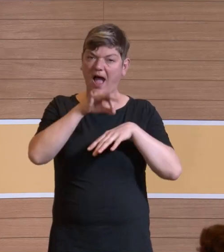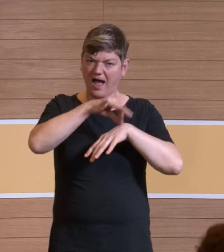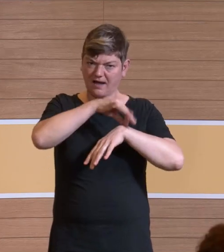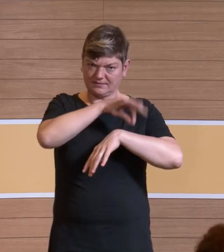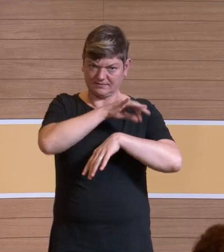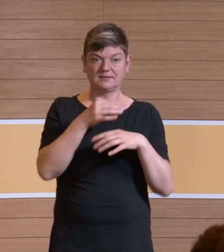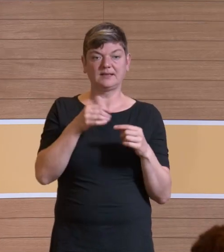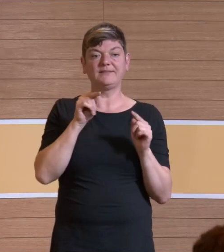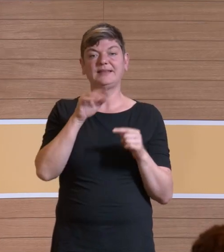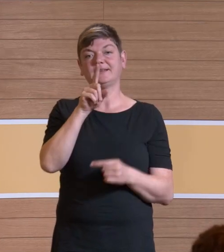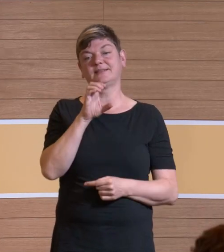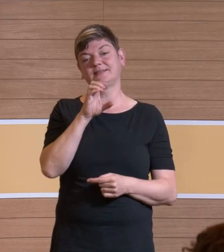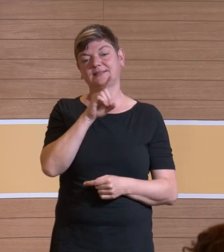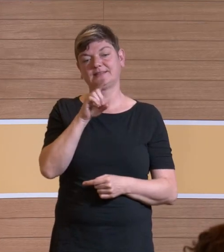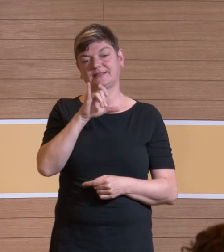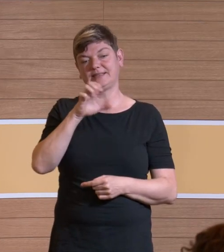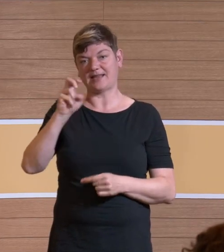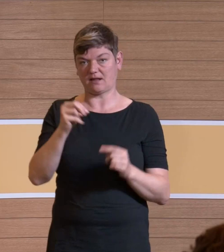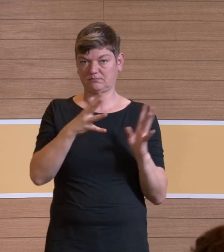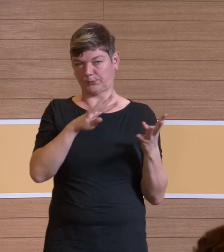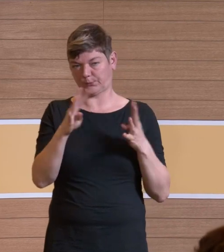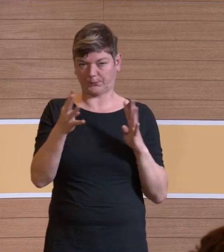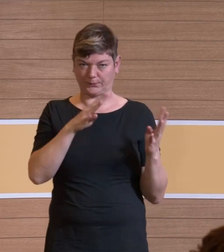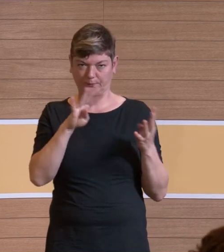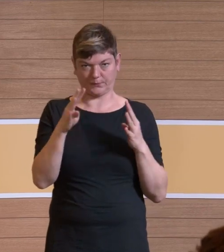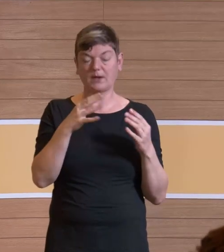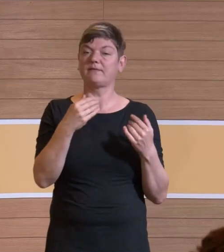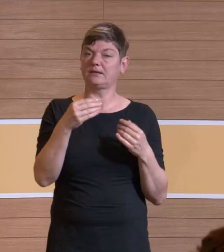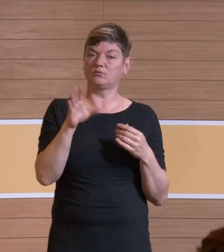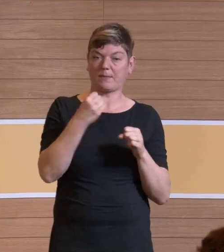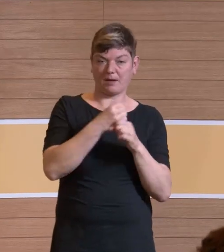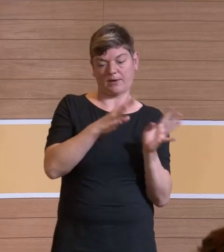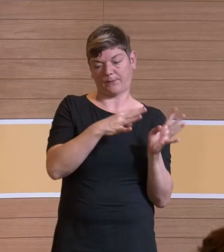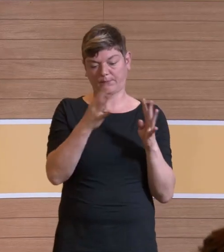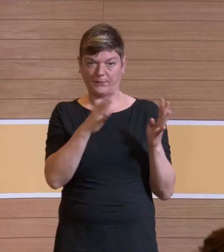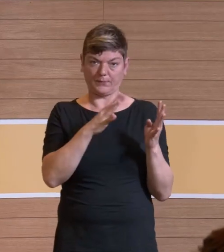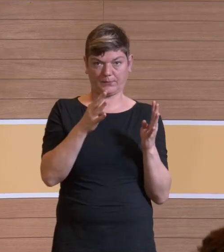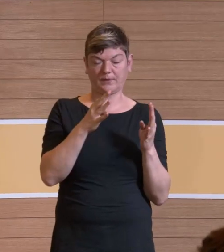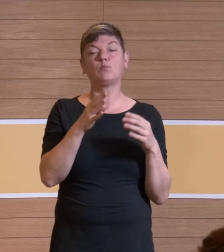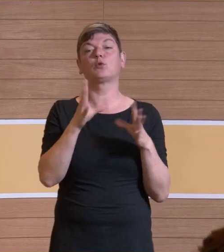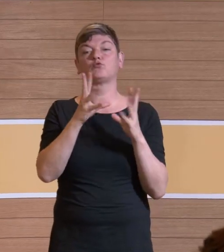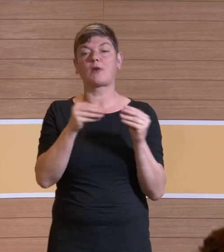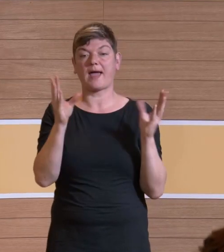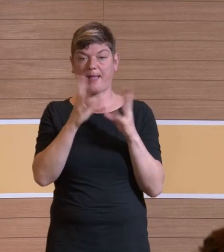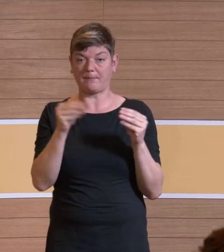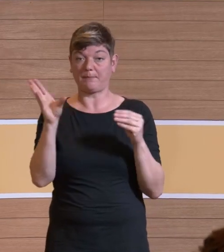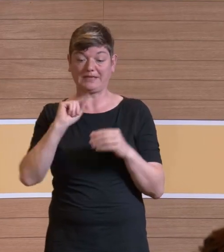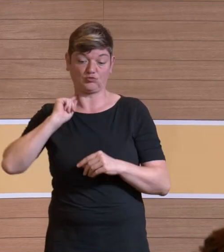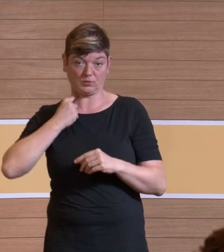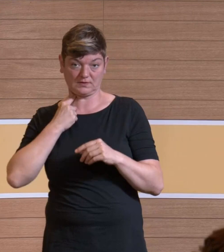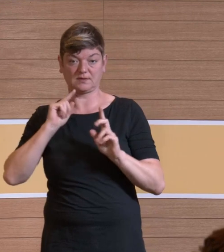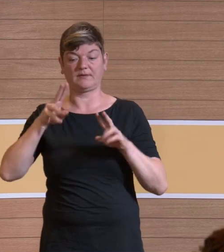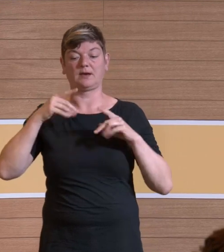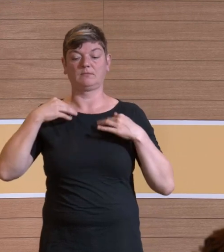Das sind Zillien. Die bewegen sich koordiniert so, dass der Schleim Richtung Rachen